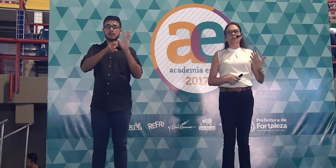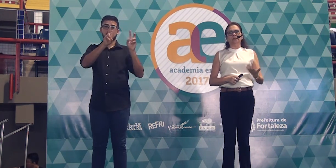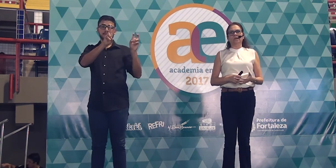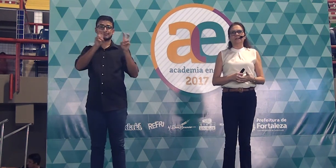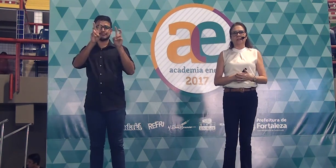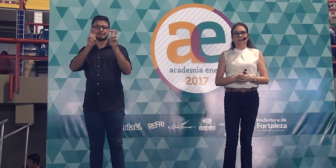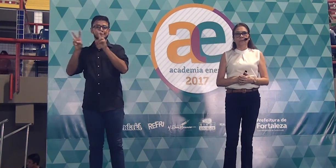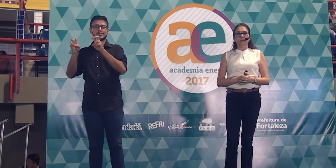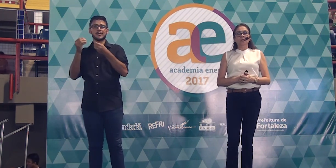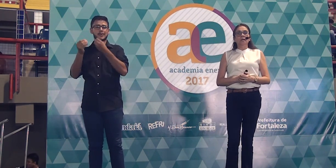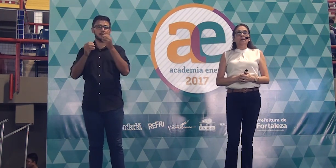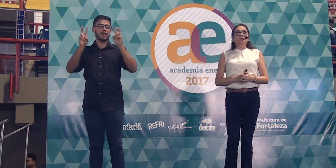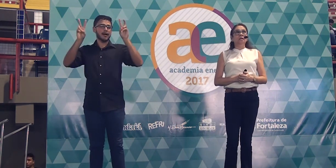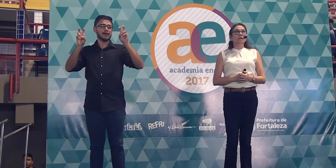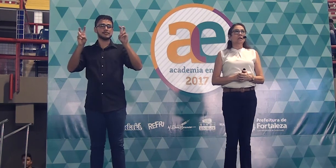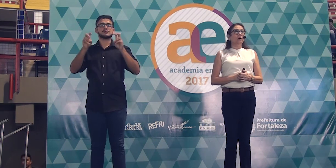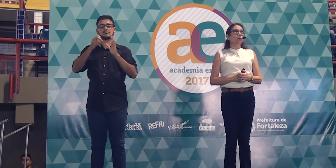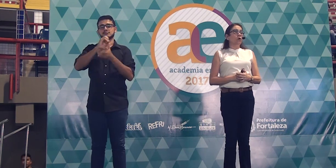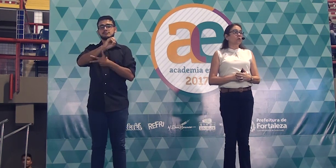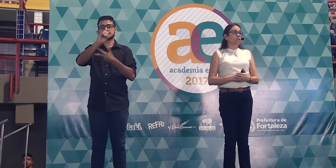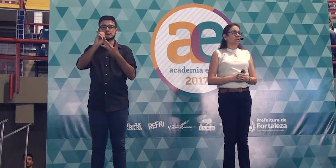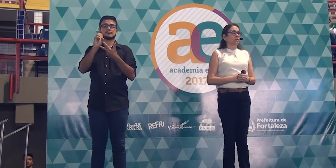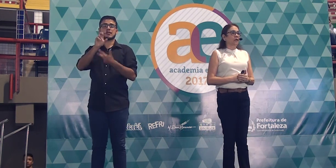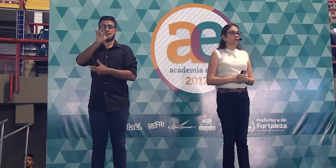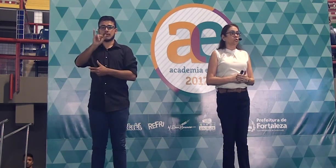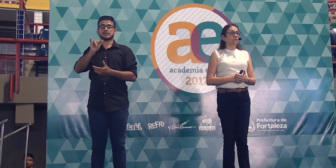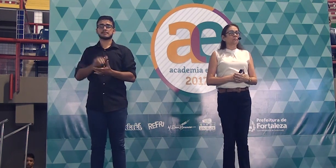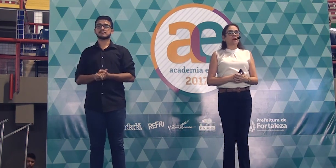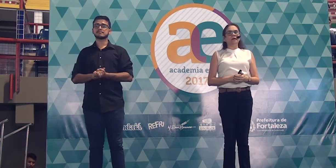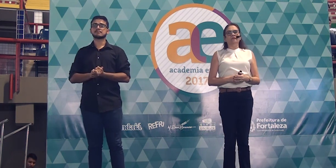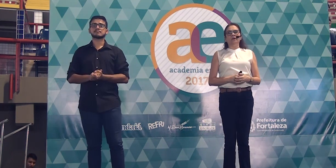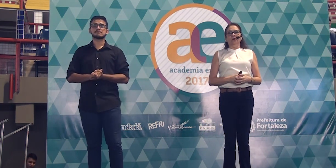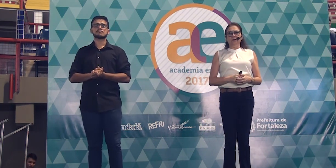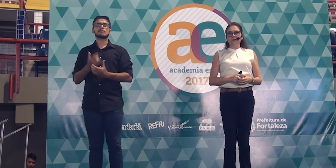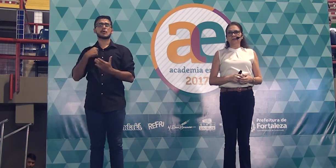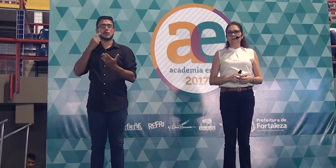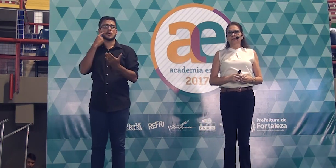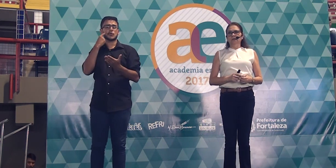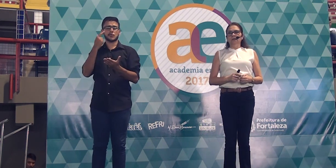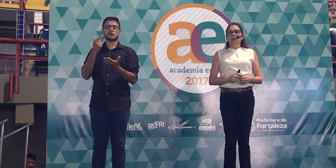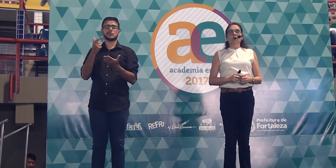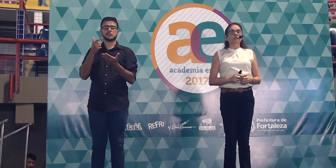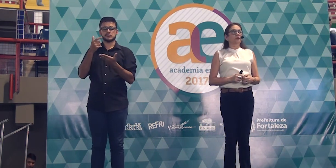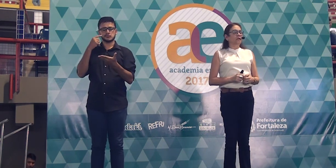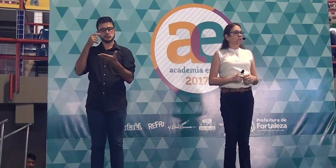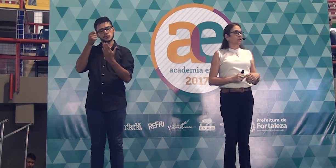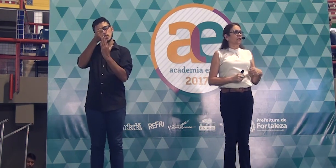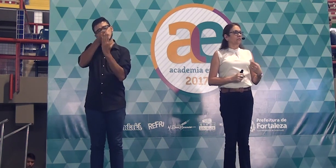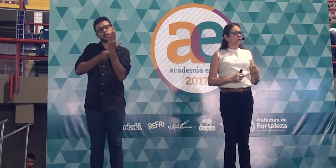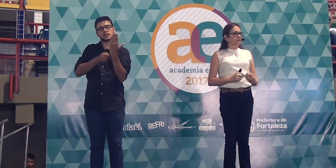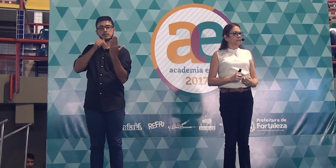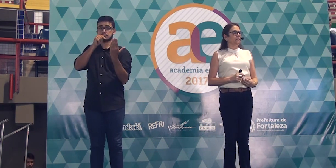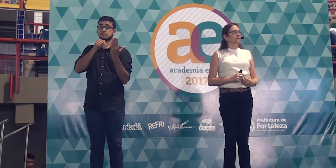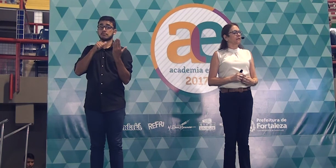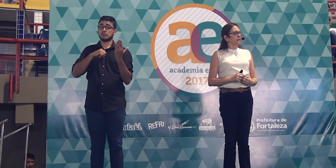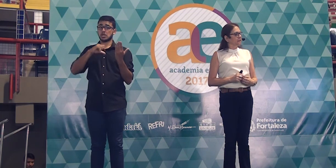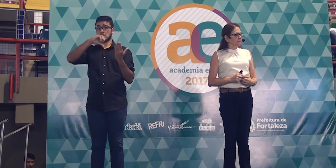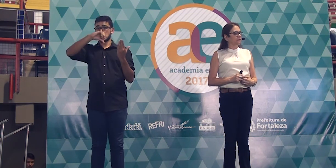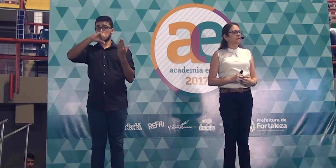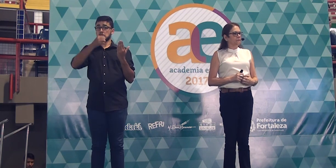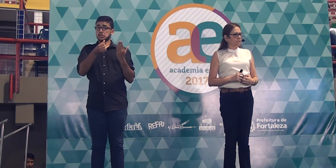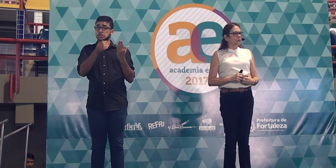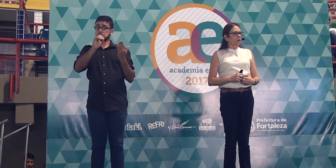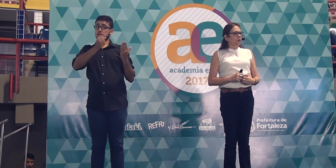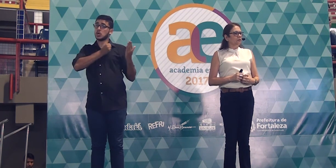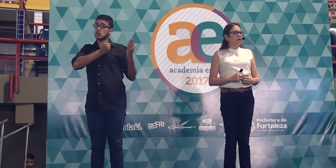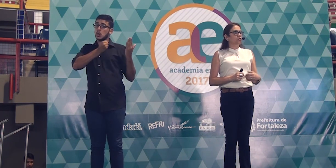de automedicação. E eu corrigi textos maravilhosos, houve quem tirasse 960,